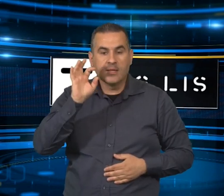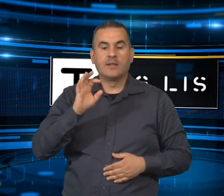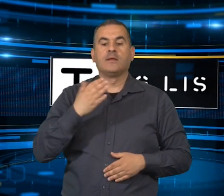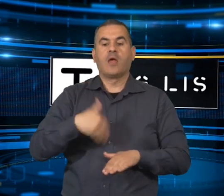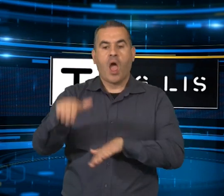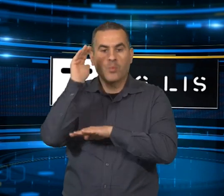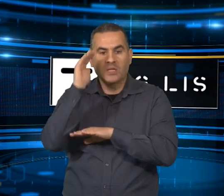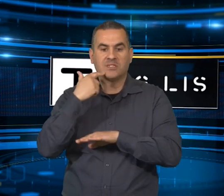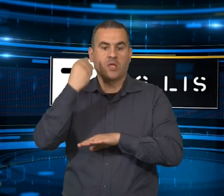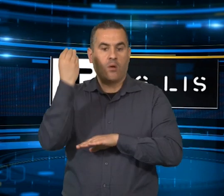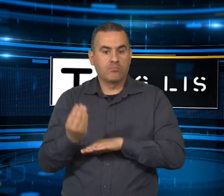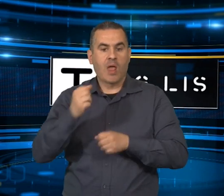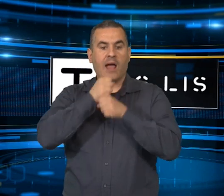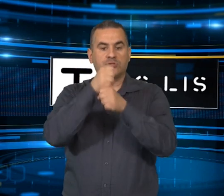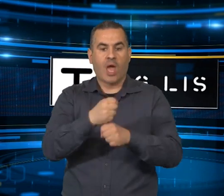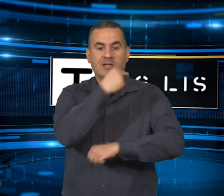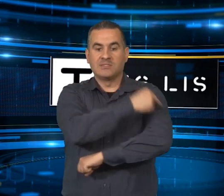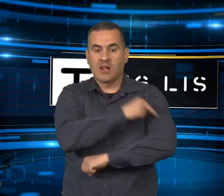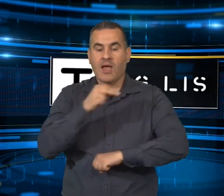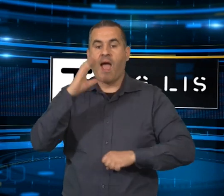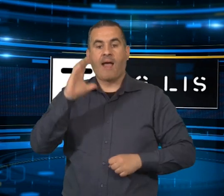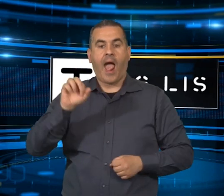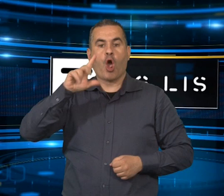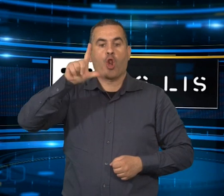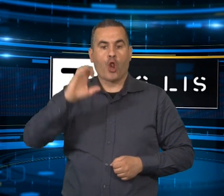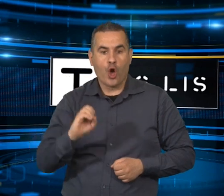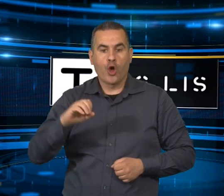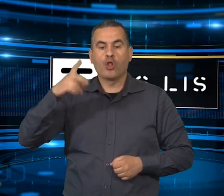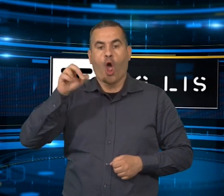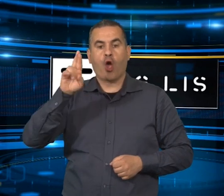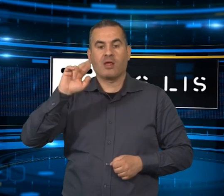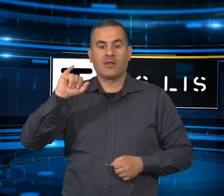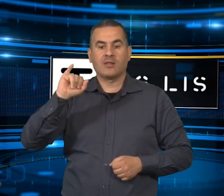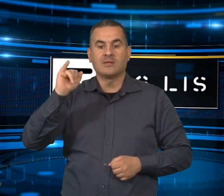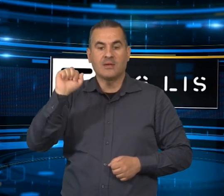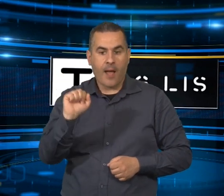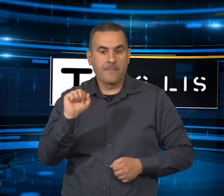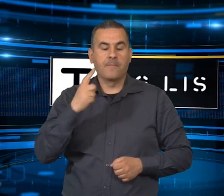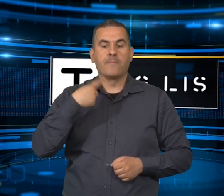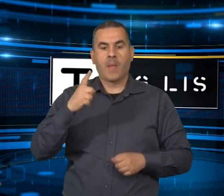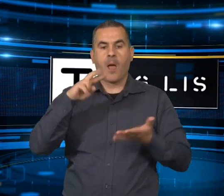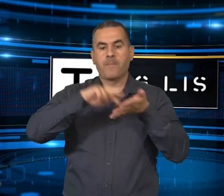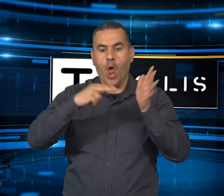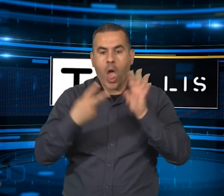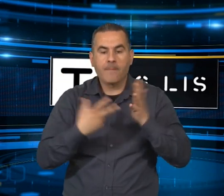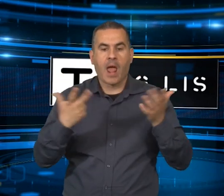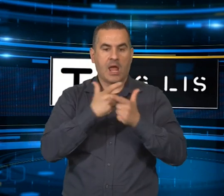problemi drammatici del Servizio di Radioterapia Oncologica regionale. A chiederlo la Presidente dell'Assemblea Michele Paes, i consiglieri regionali Daniele